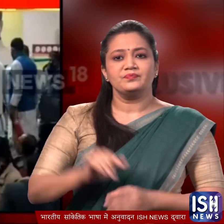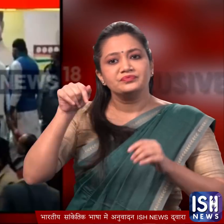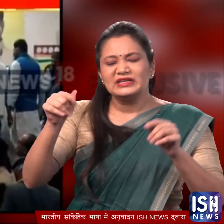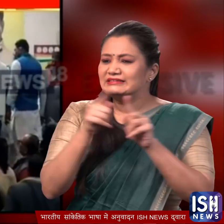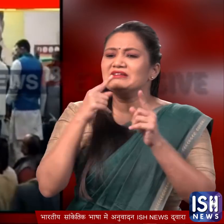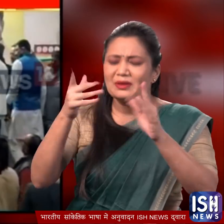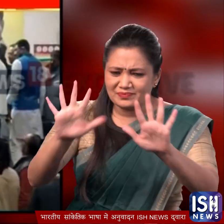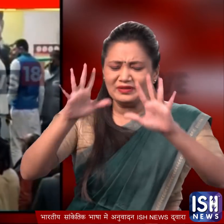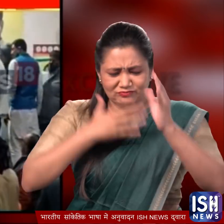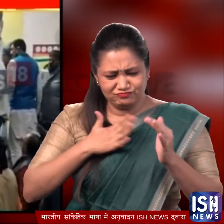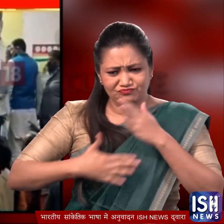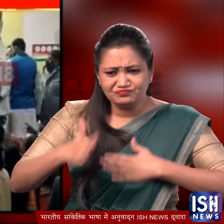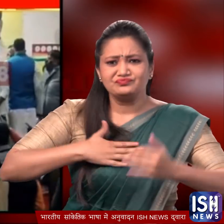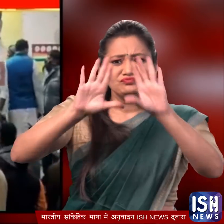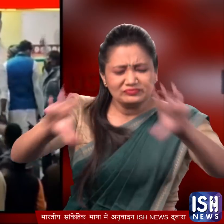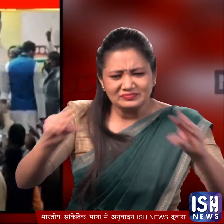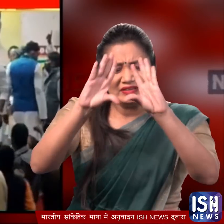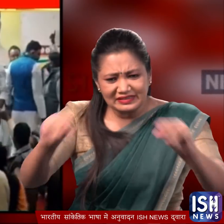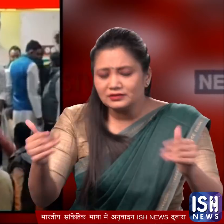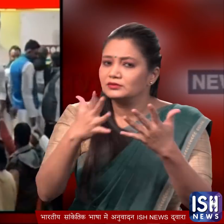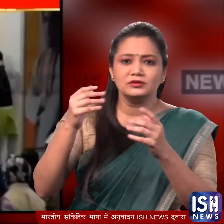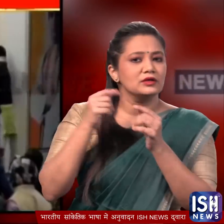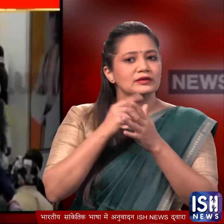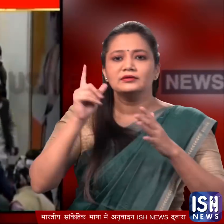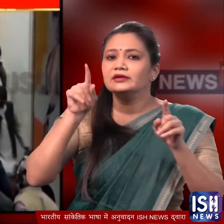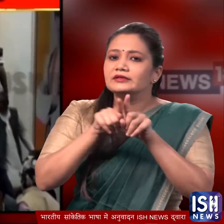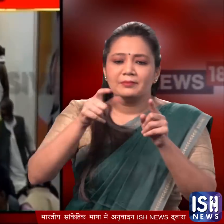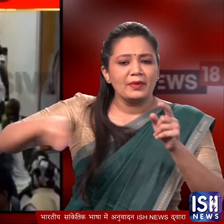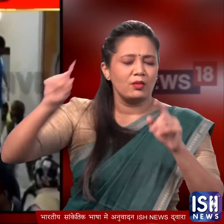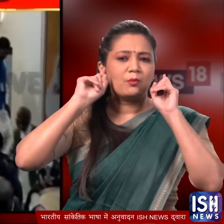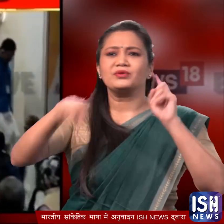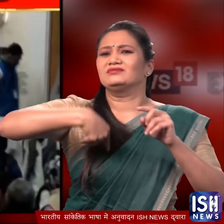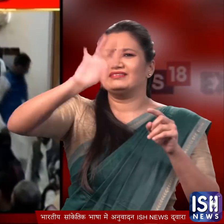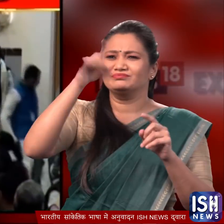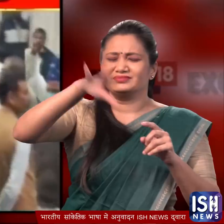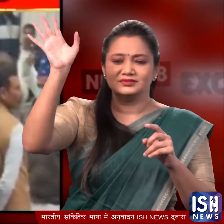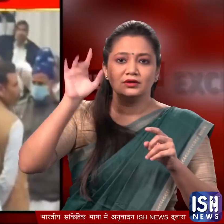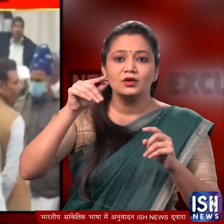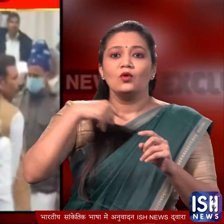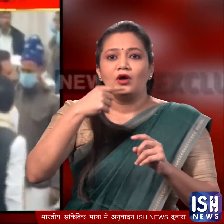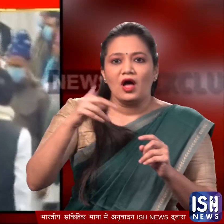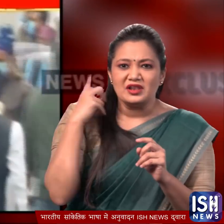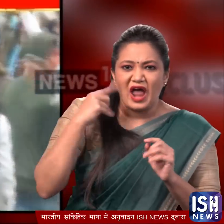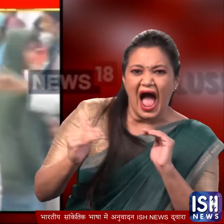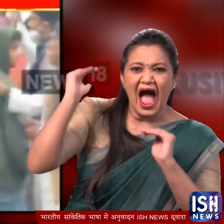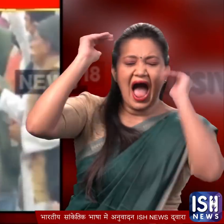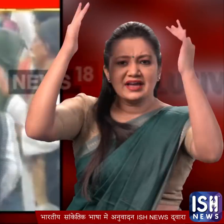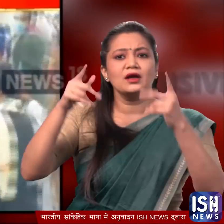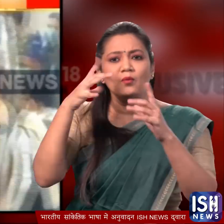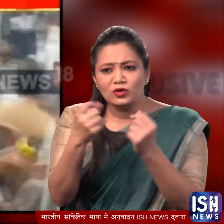उन्होंने भी वहां हो रहे हंगामे को शान्द करने की काफी कोशिश की लेकिन उनकी आवाज भी अंसुनी कर दी गई बताया गया कि बड़े नेताओं के सामने अपनी बात